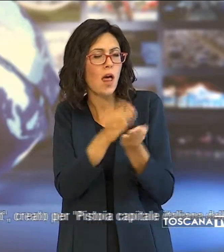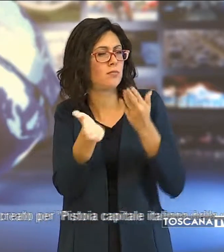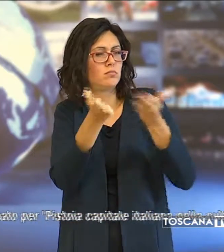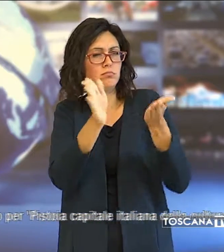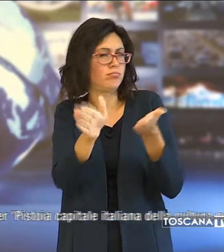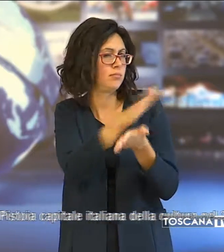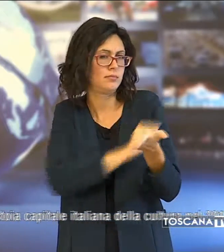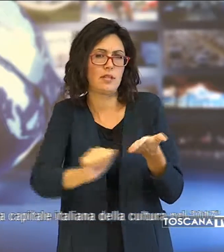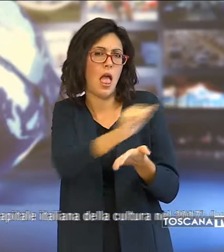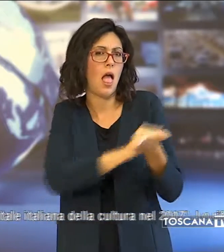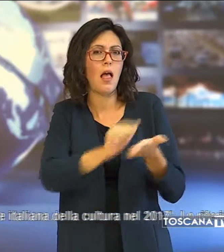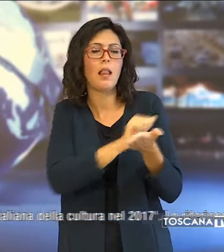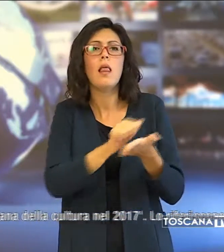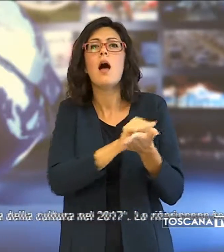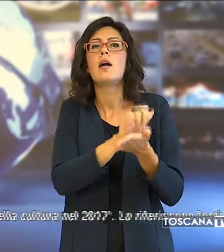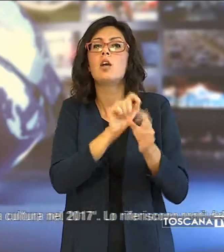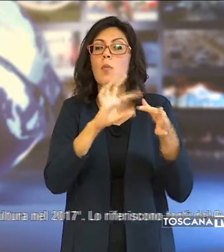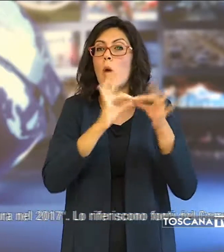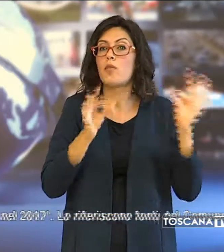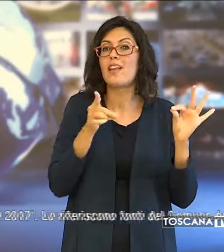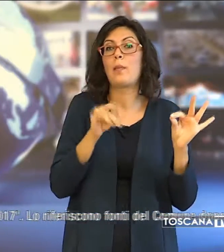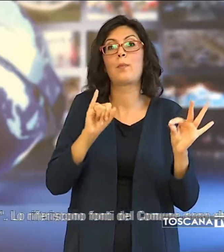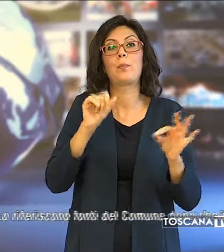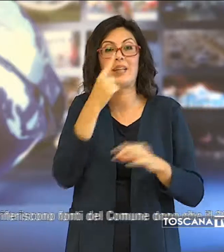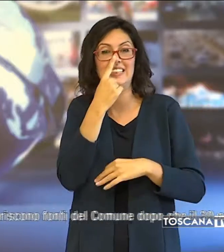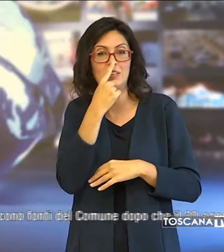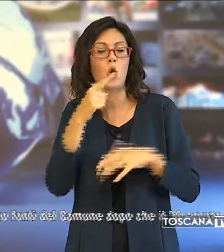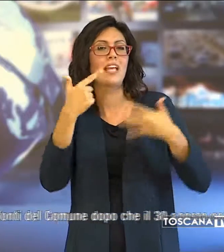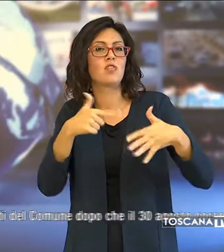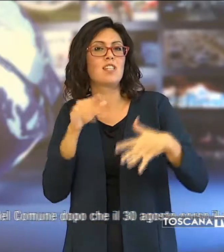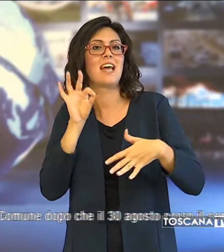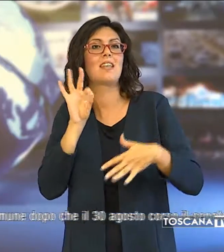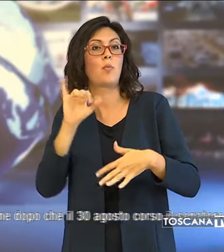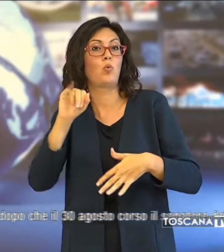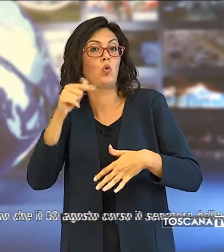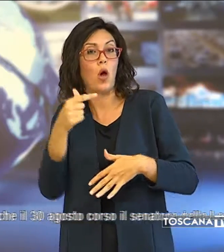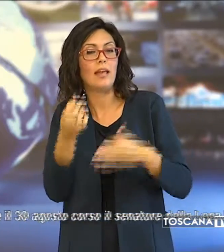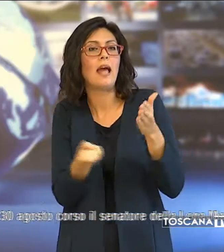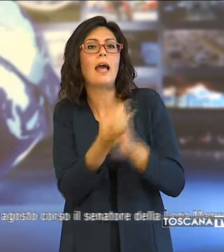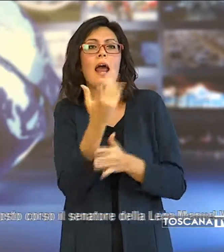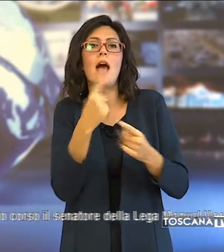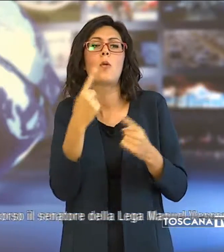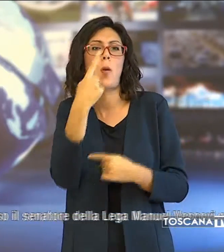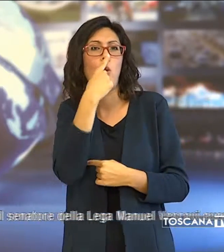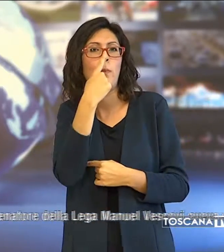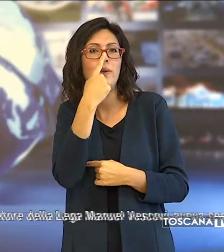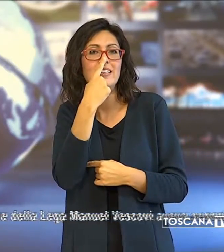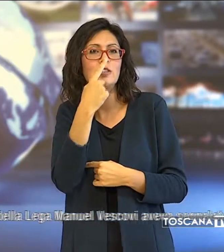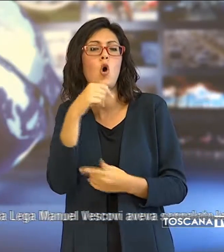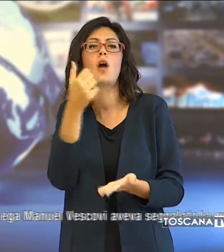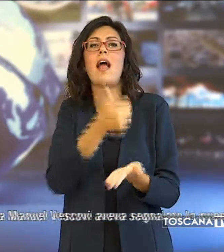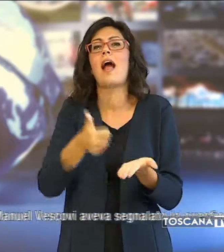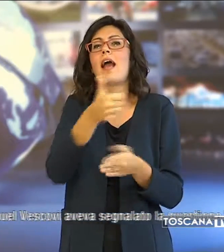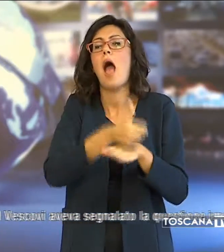web Pistoia17.it, creato per Pistoia, capitale italiana della cultura,